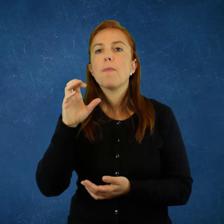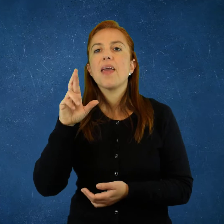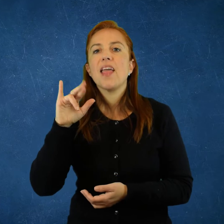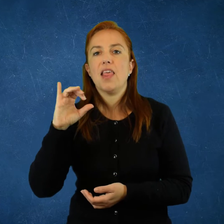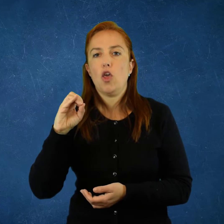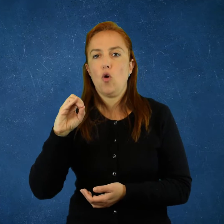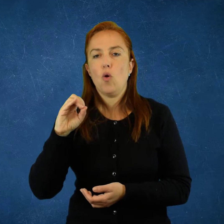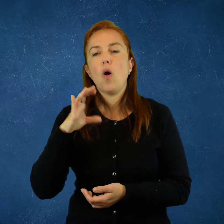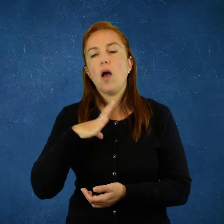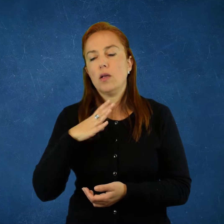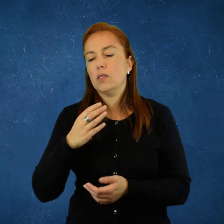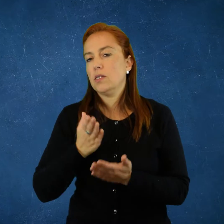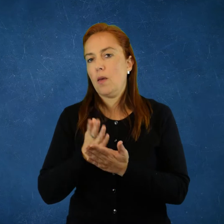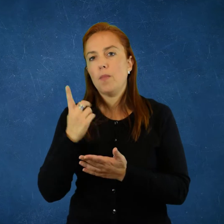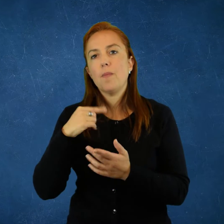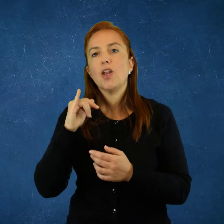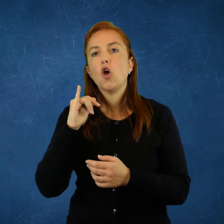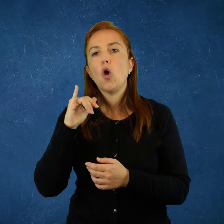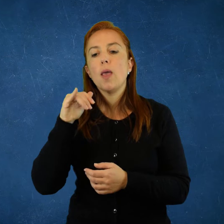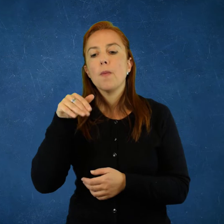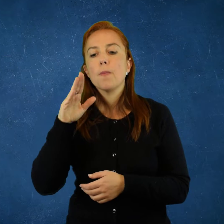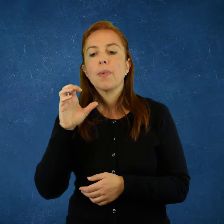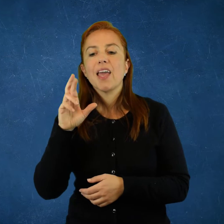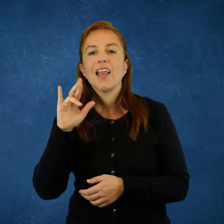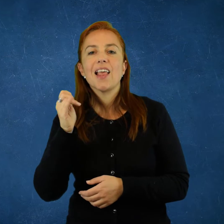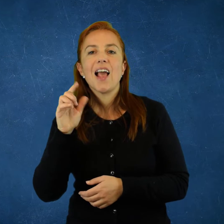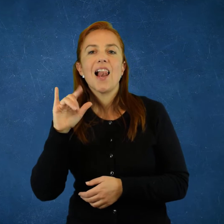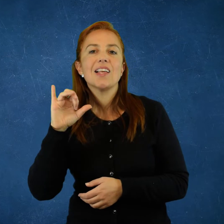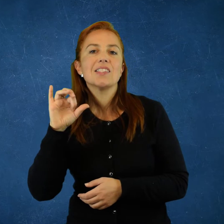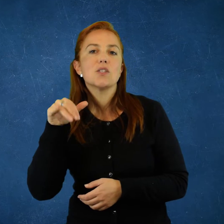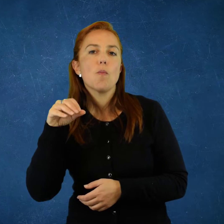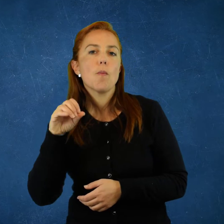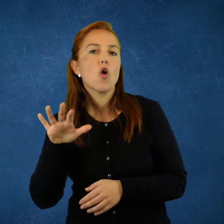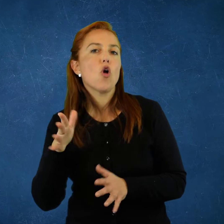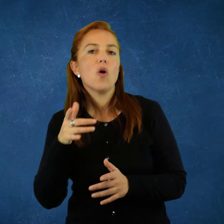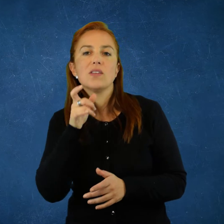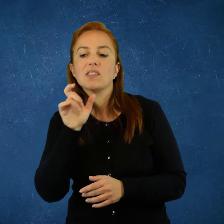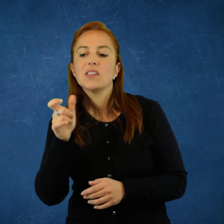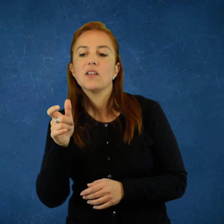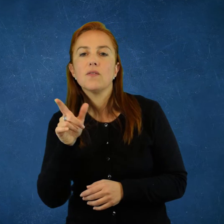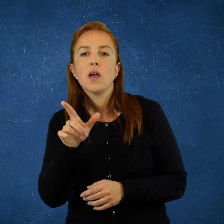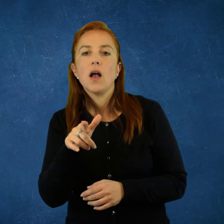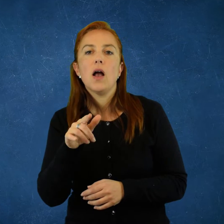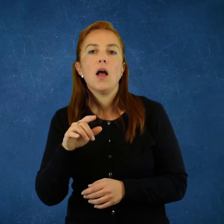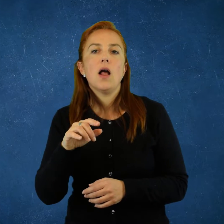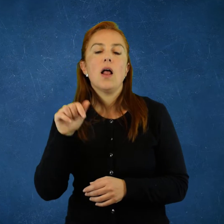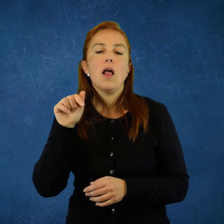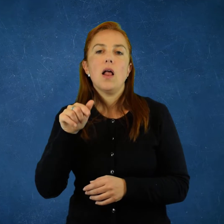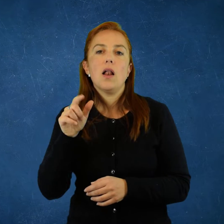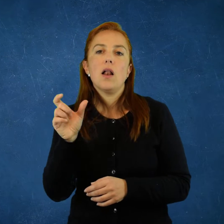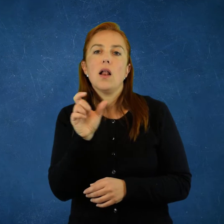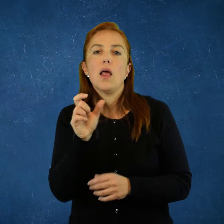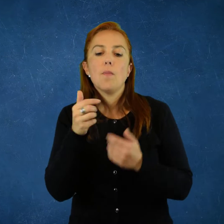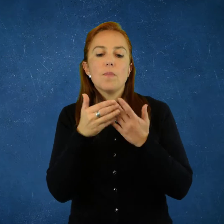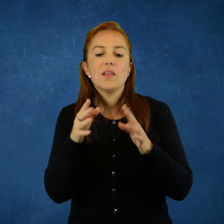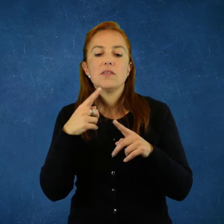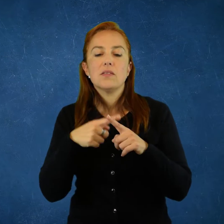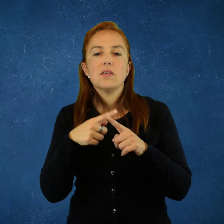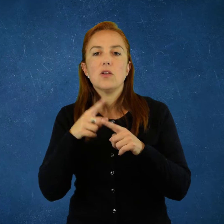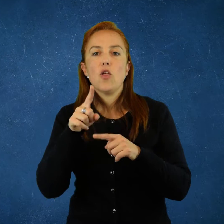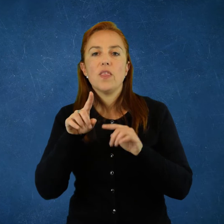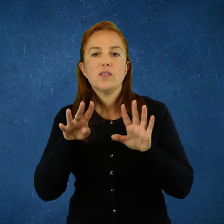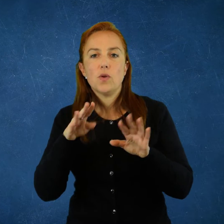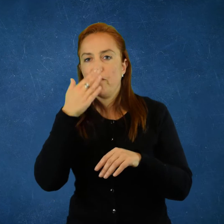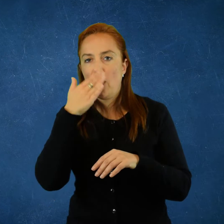imperio siempre hubo en la historia de la humanidad, pero imperialismo, esa expresión, refiere expresamente a lo que estaba ocurriendo, al menos